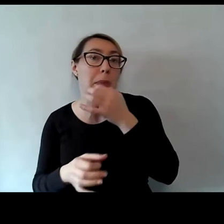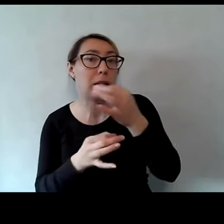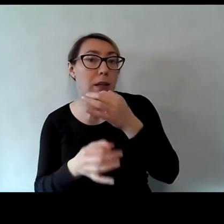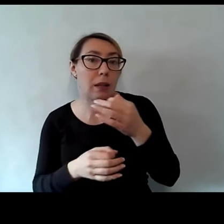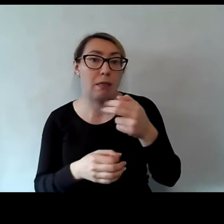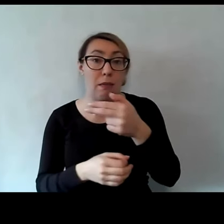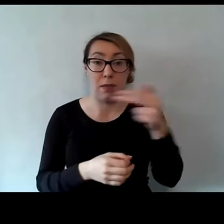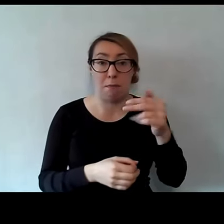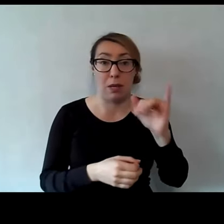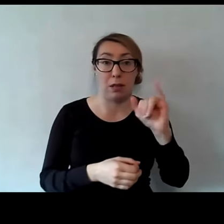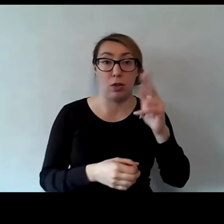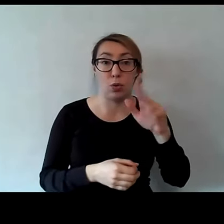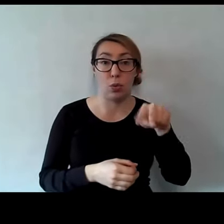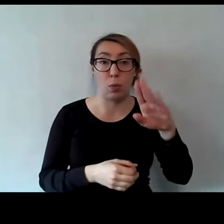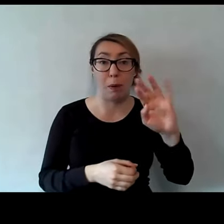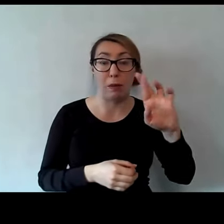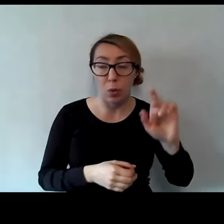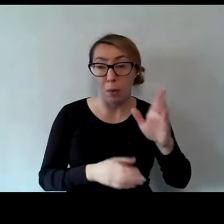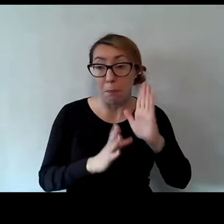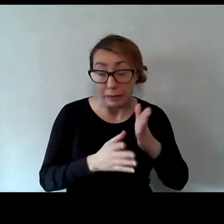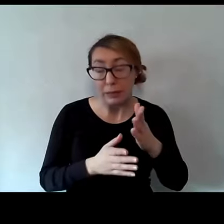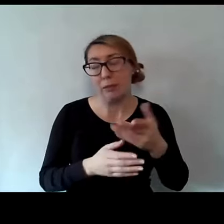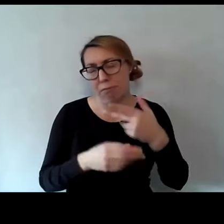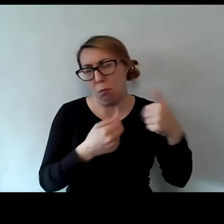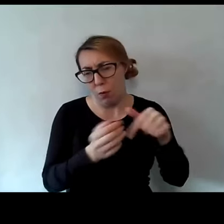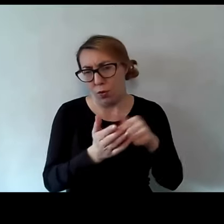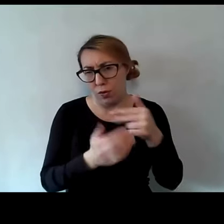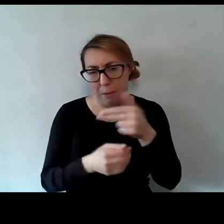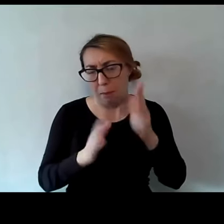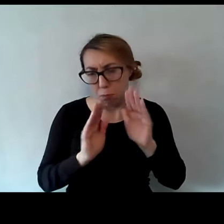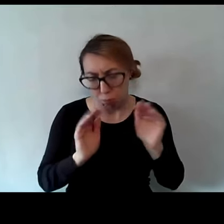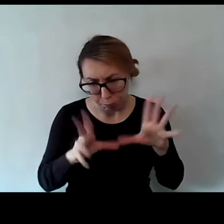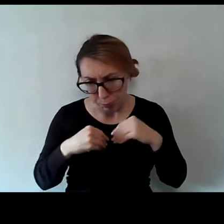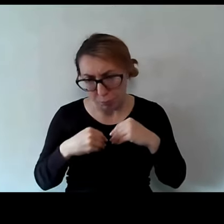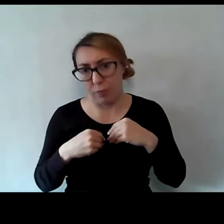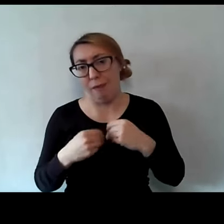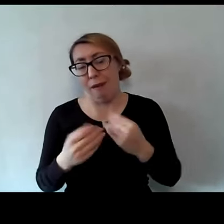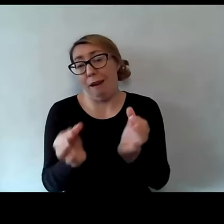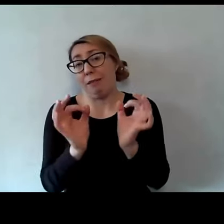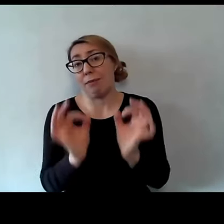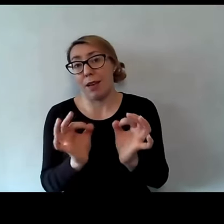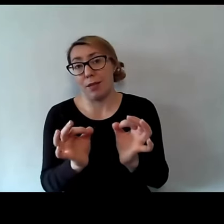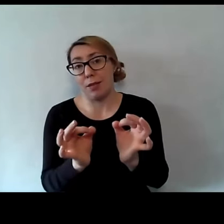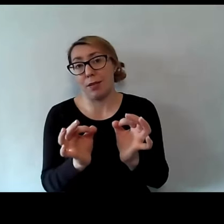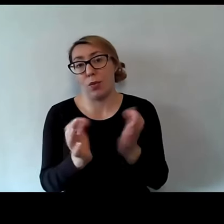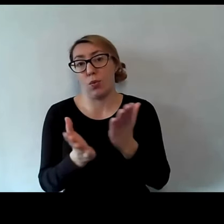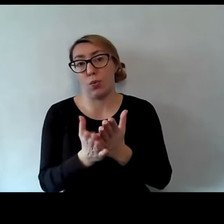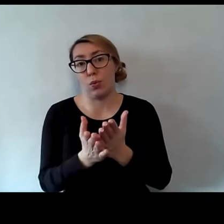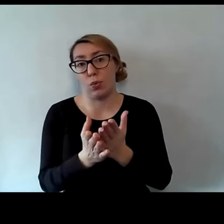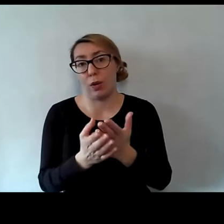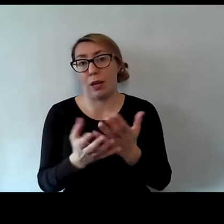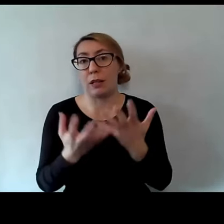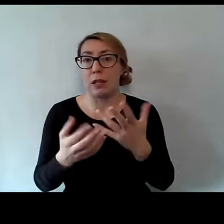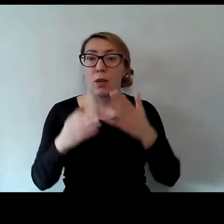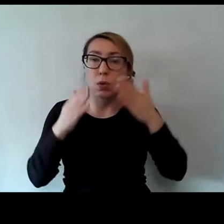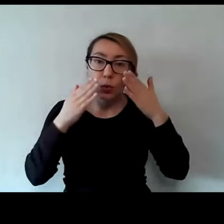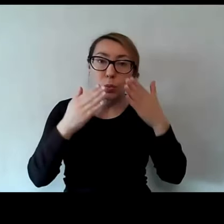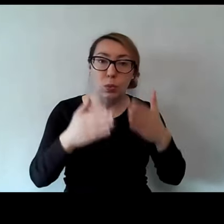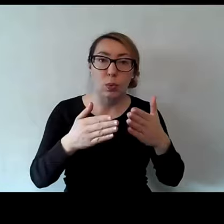to jeszcze na końcu do tego wrócimy. A tymczasem chciałam się skupić na